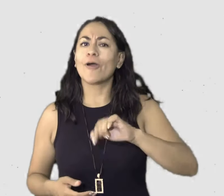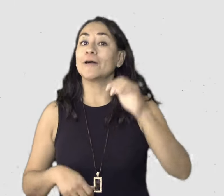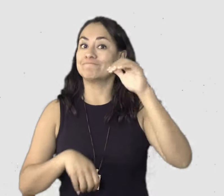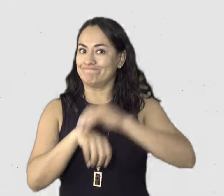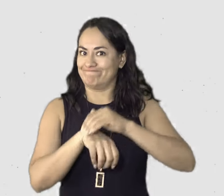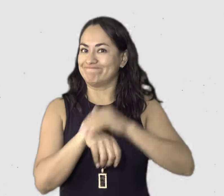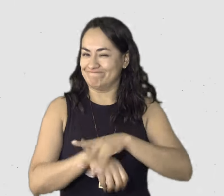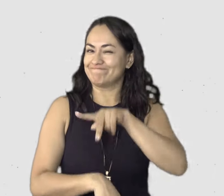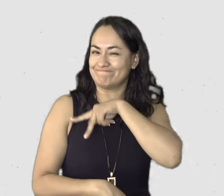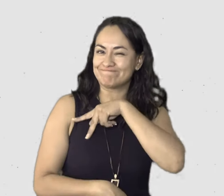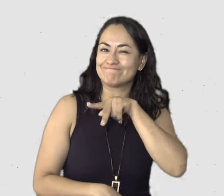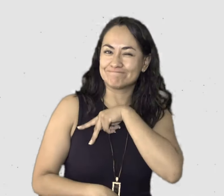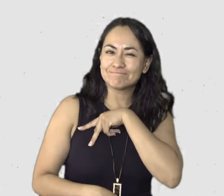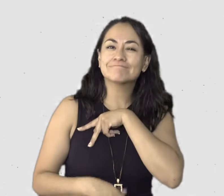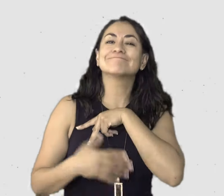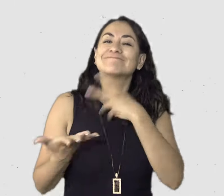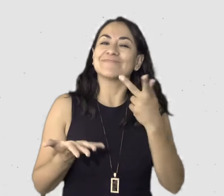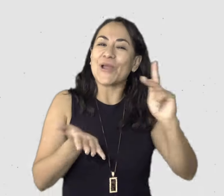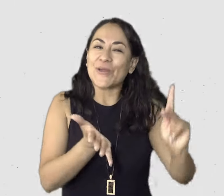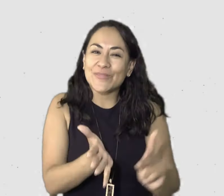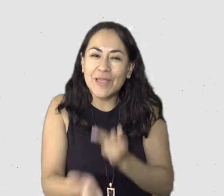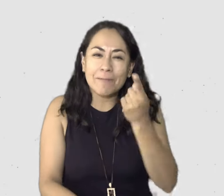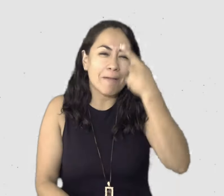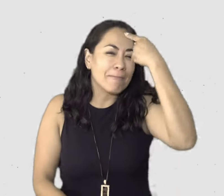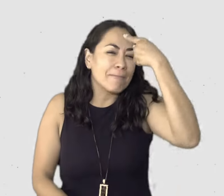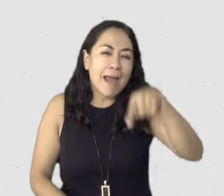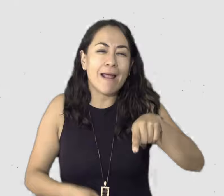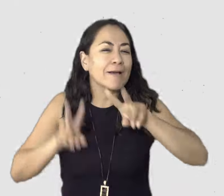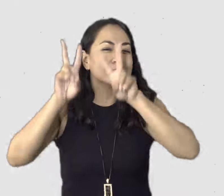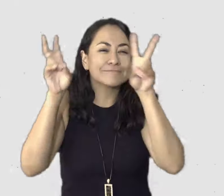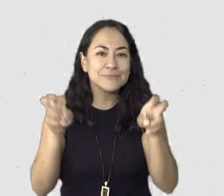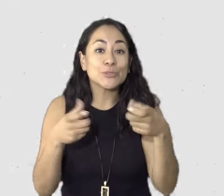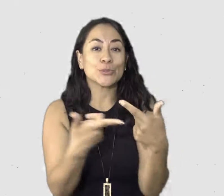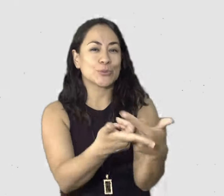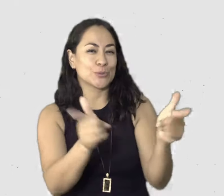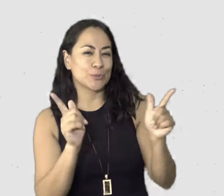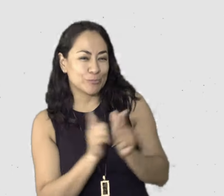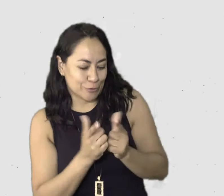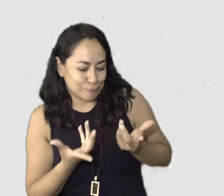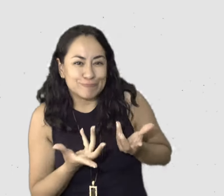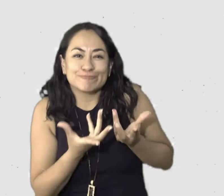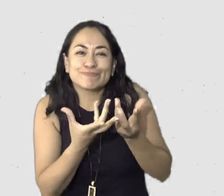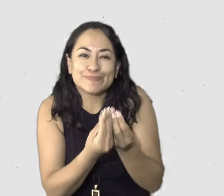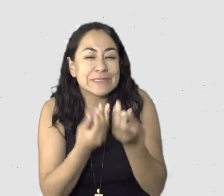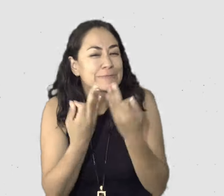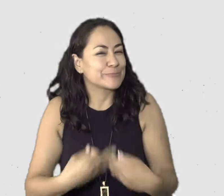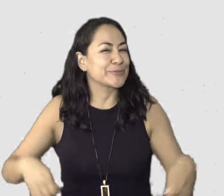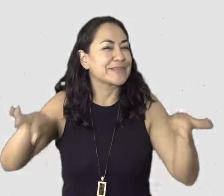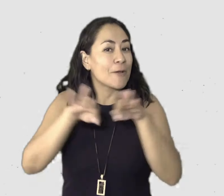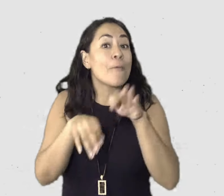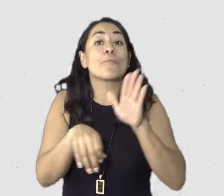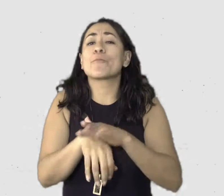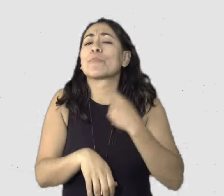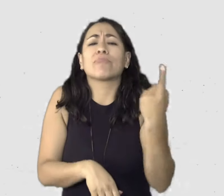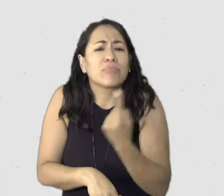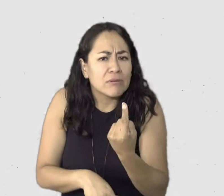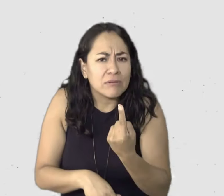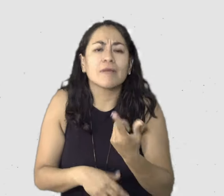para hacer la segunda parte de la importancia de tener una tribu, y creo que el capítulo de hoy se va a dividir en dos partes. Uno